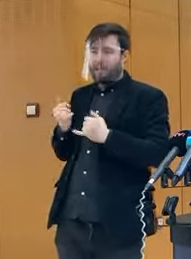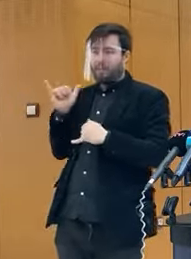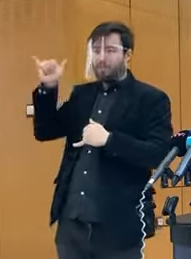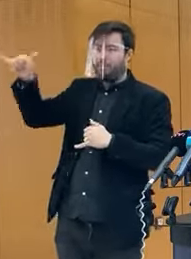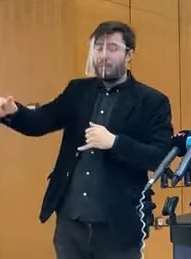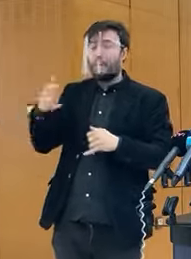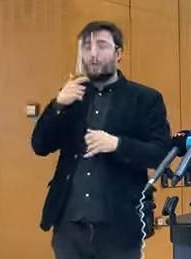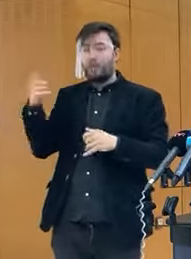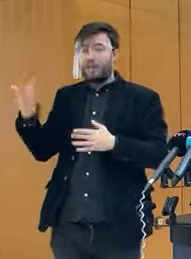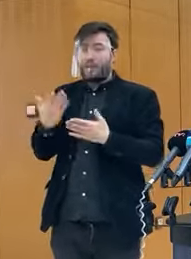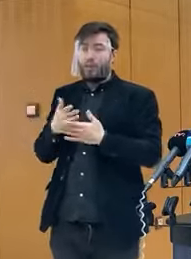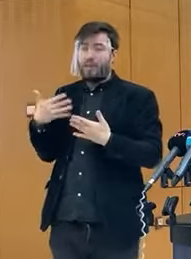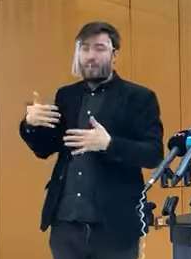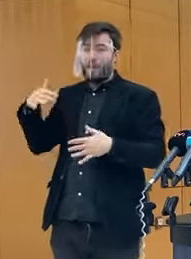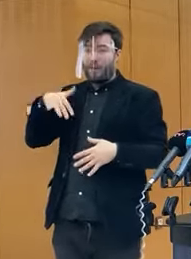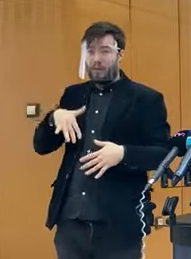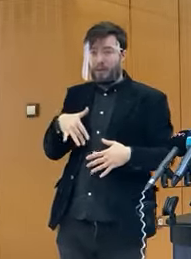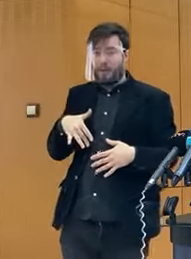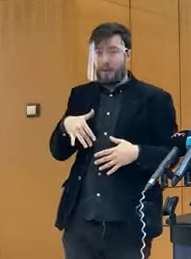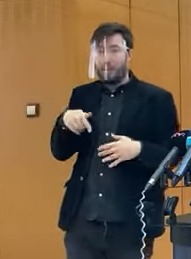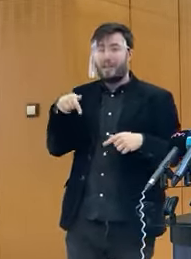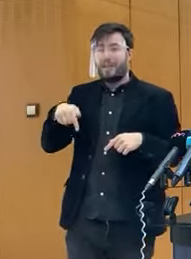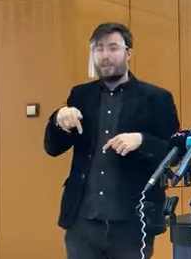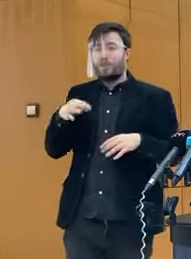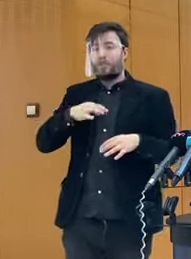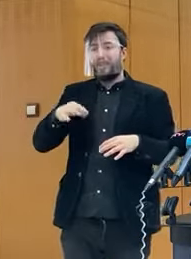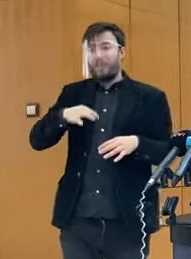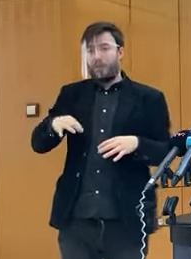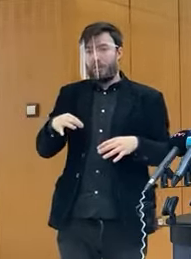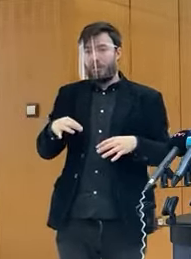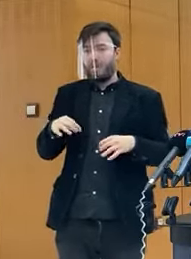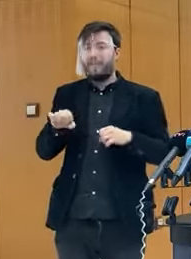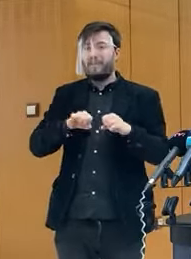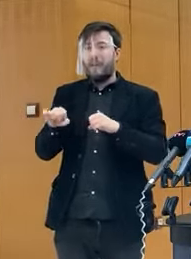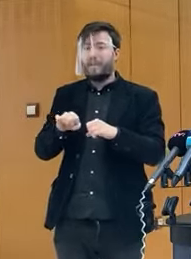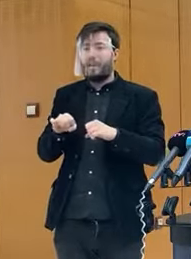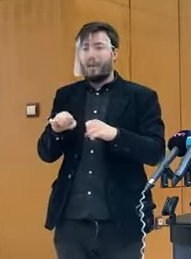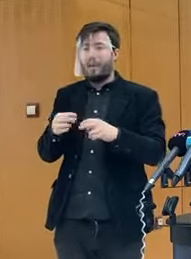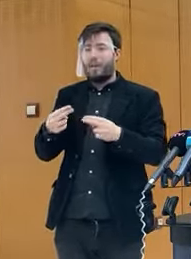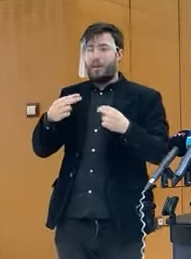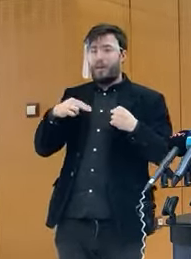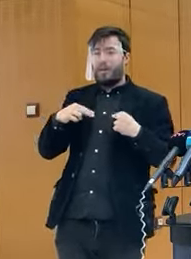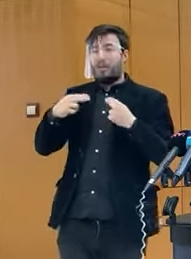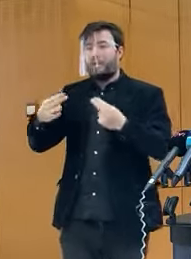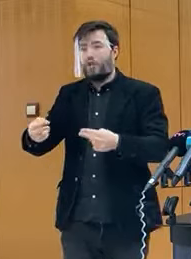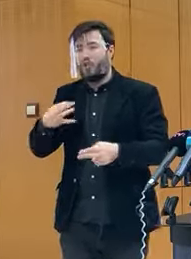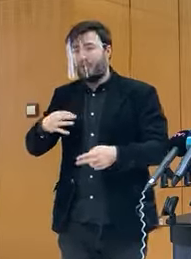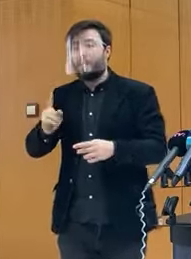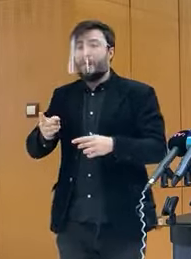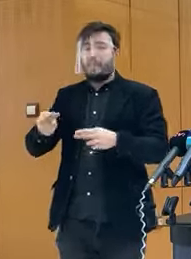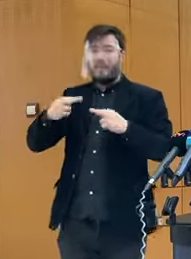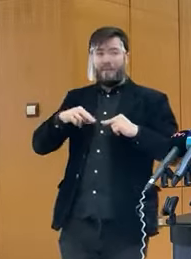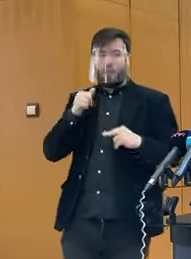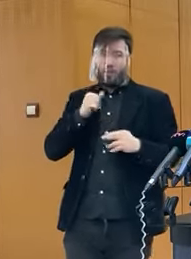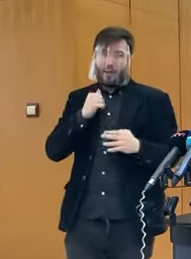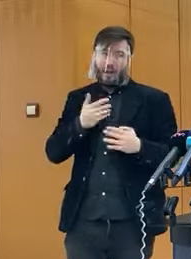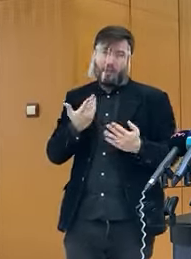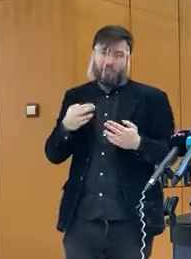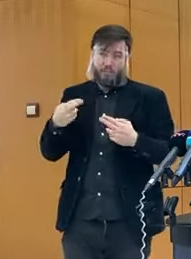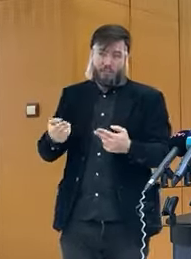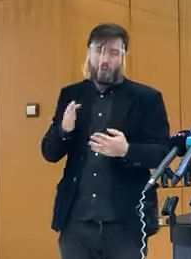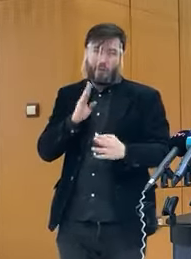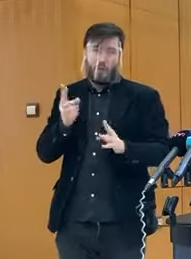takže nebol prítomný, lebo nerátal s tým. Dnes je štvrtok a vláda je teda nečakane vo štvrtok. Mala byť včera. A tie prítomnosti